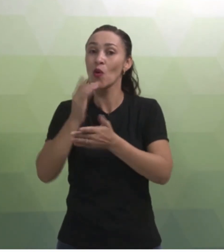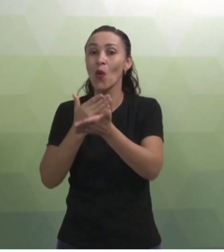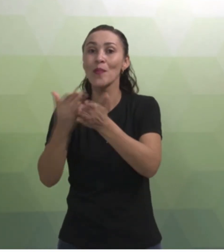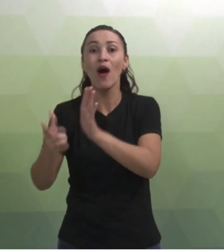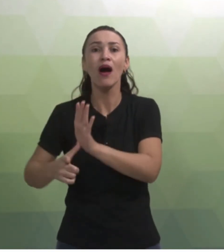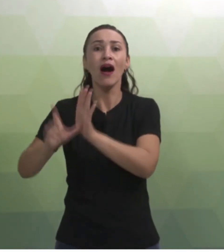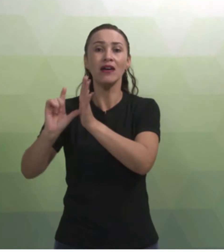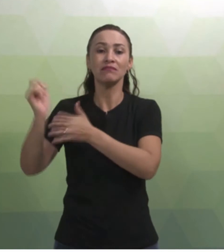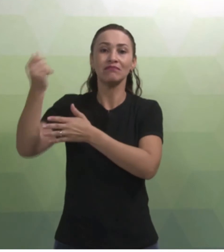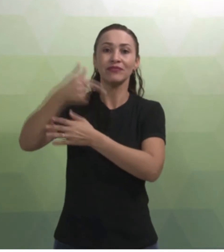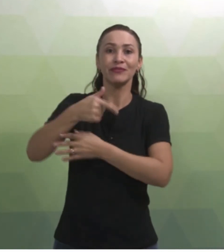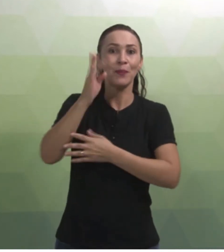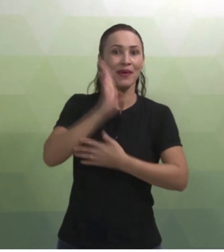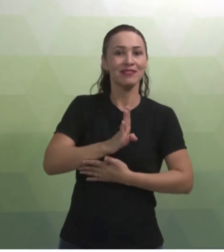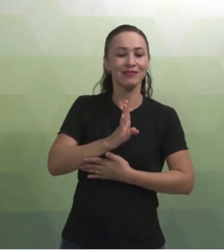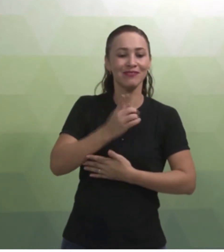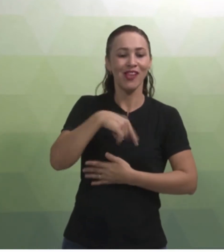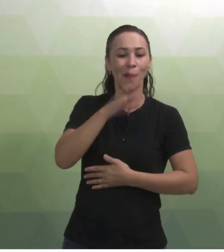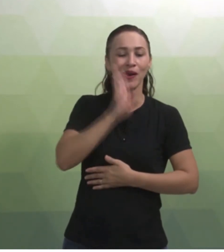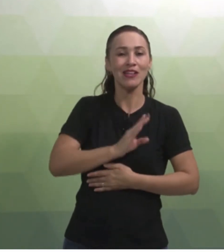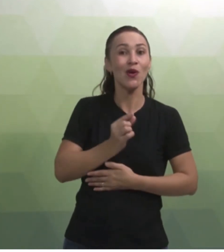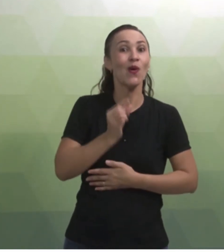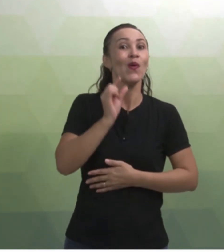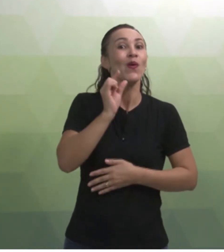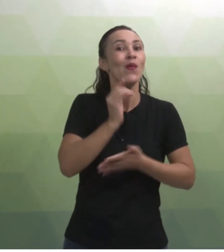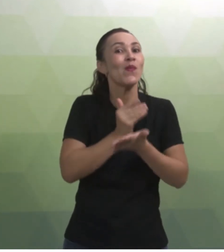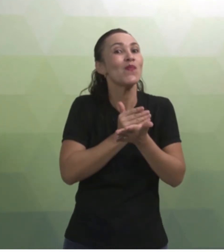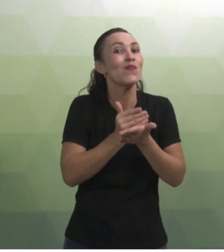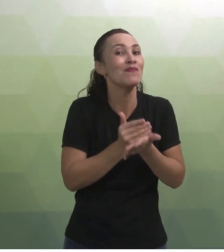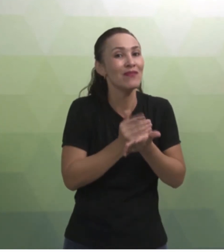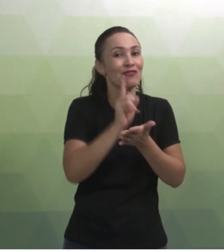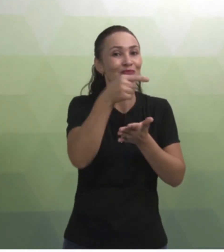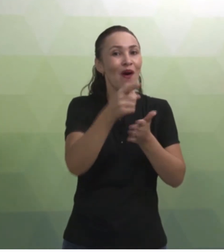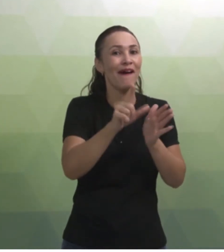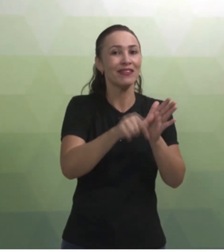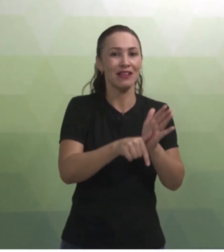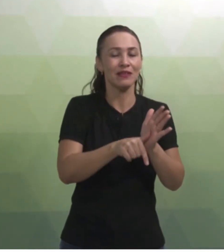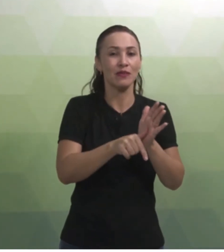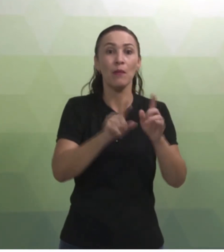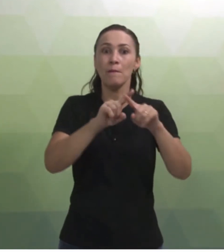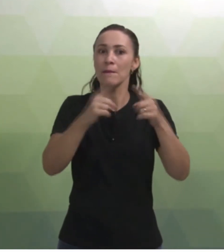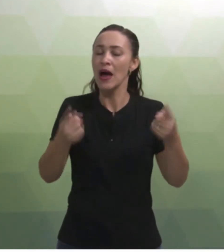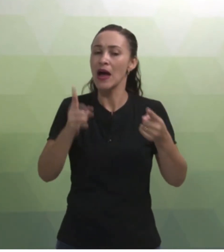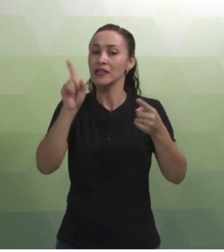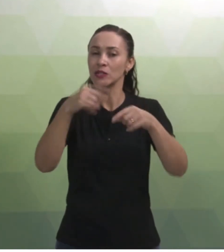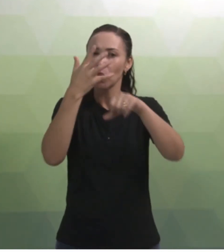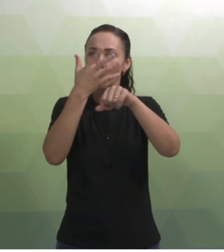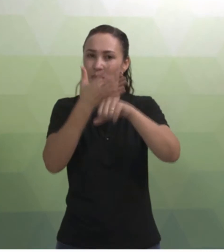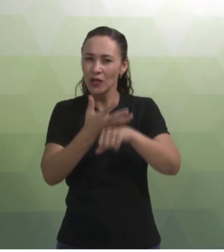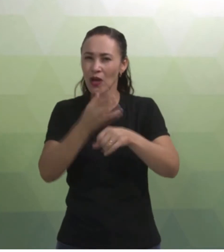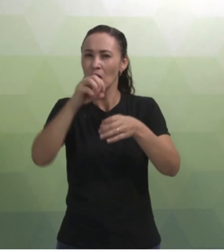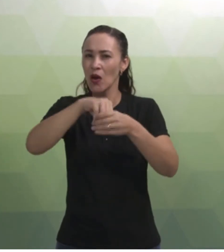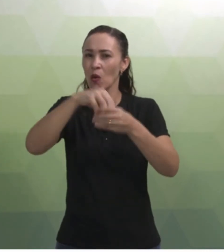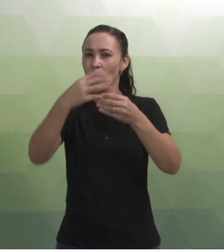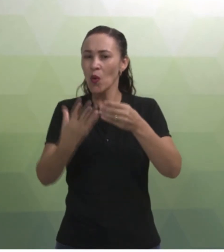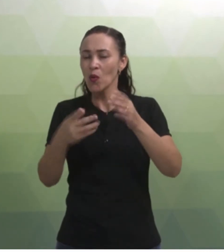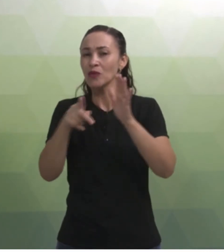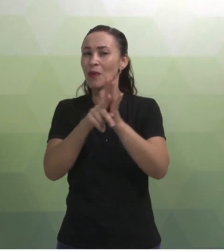que aqui. Então, nós estamos um pouco atrasados. Porém, esse conteúdo, essa pesquisa de William Stocker foi que